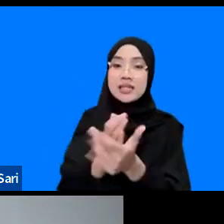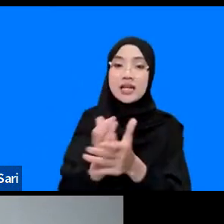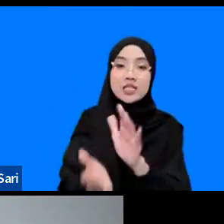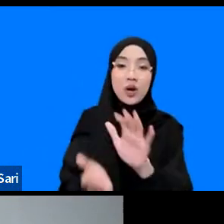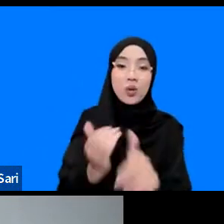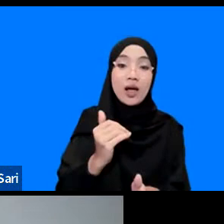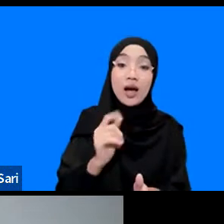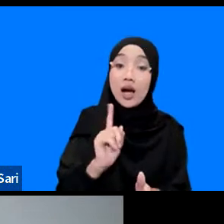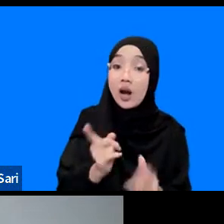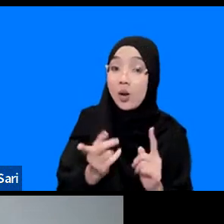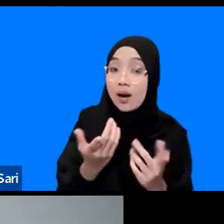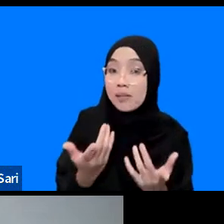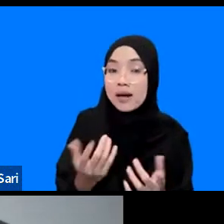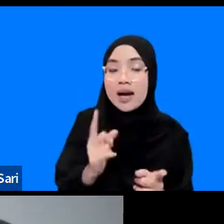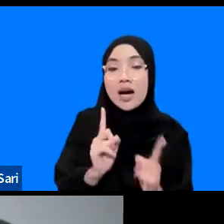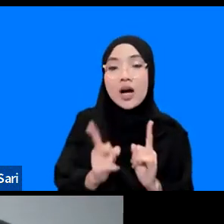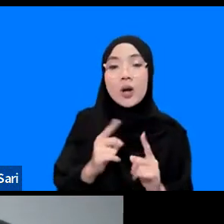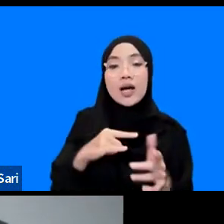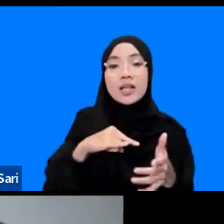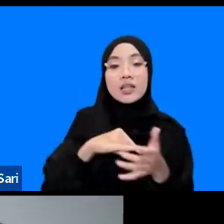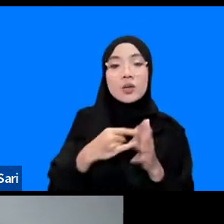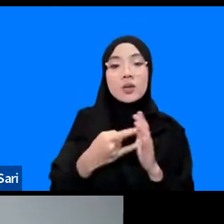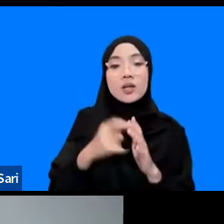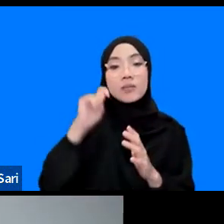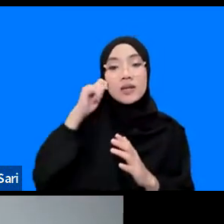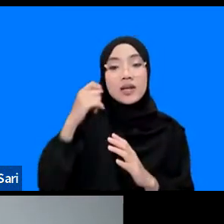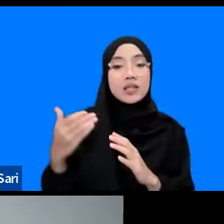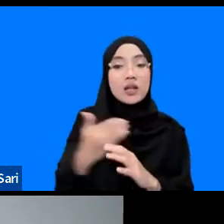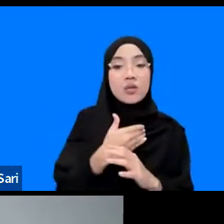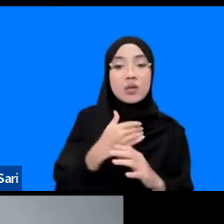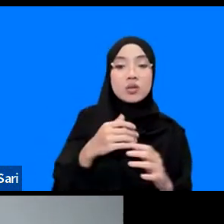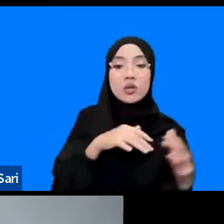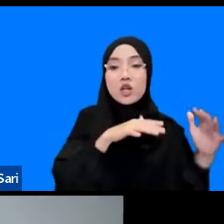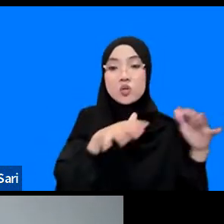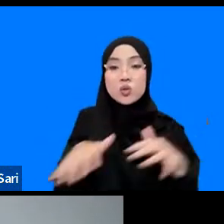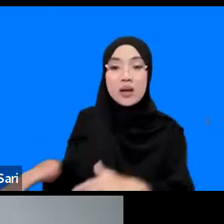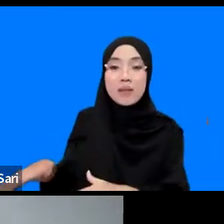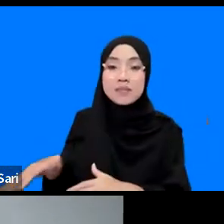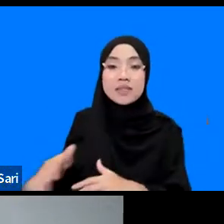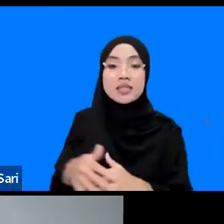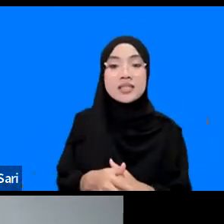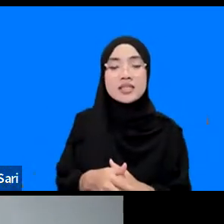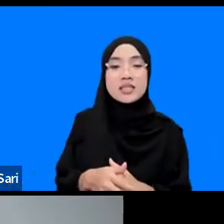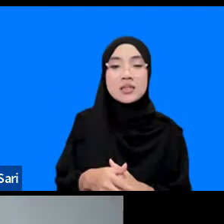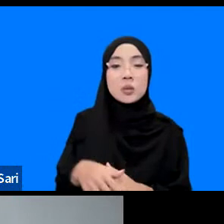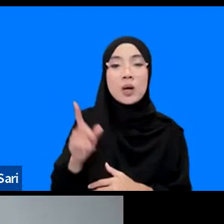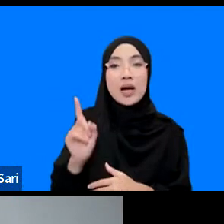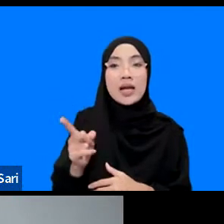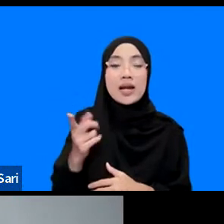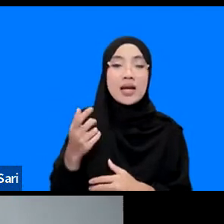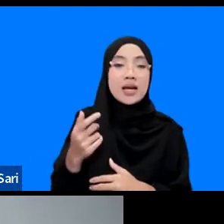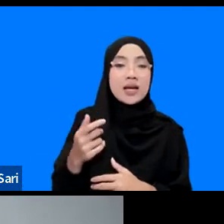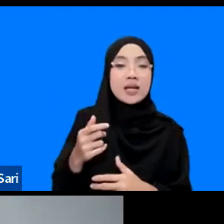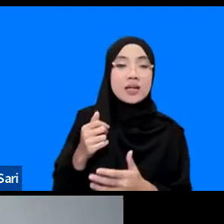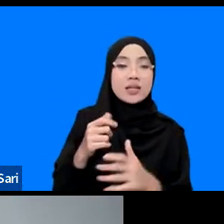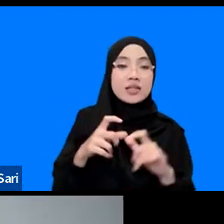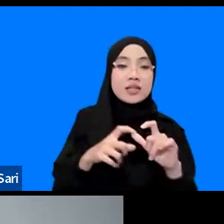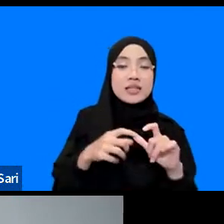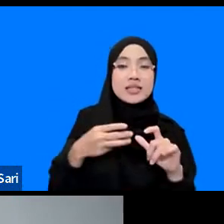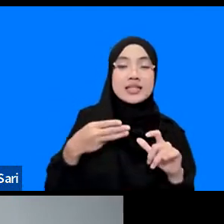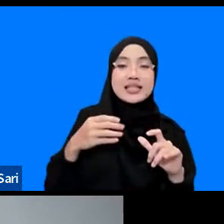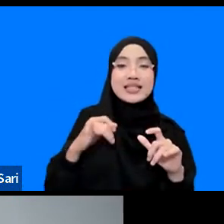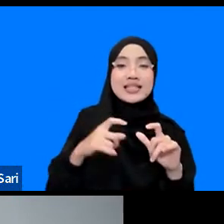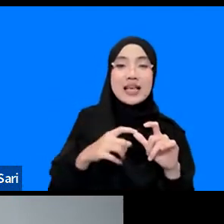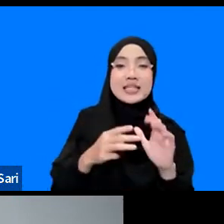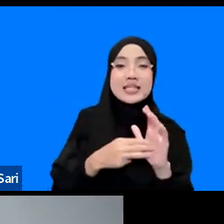juga bahwa teknologi peringatan dini tsunami itu ada yang seismic centric artinya